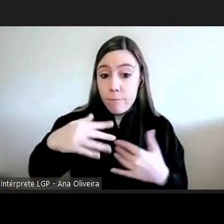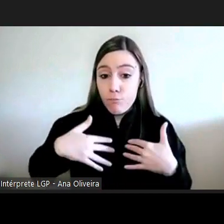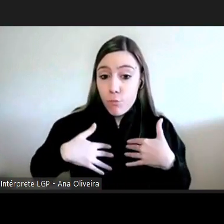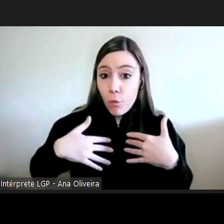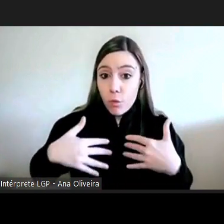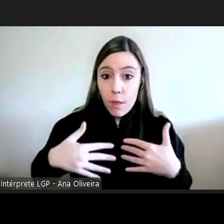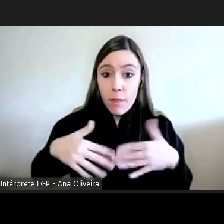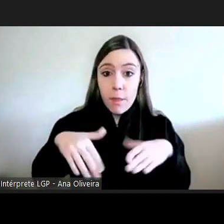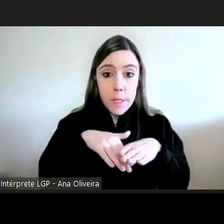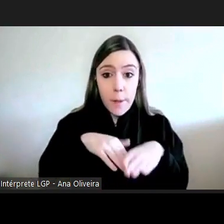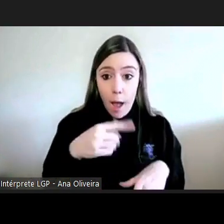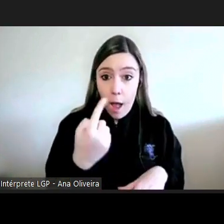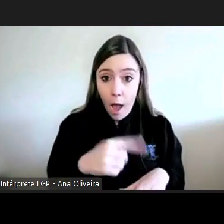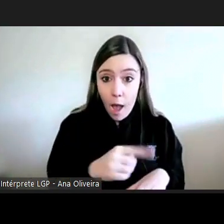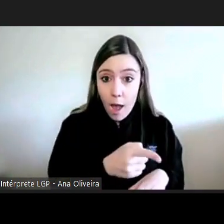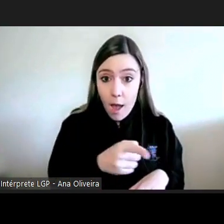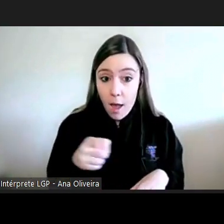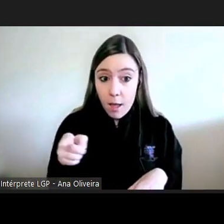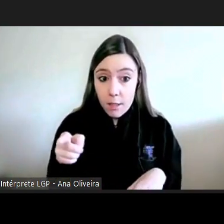participação